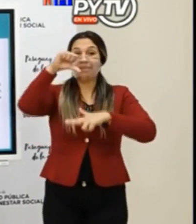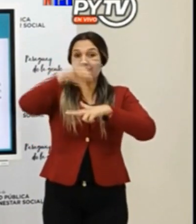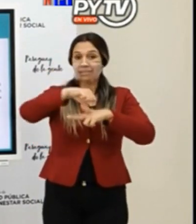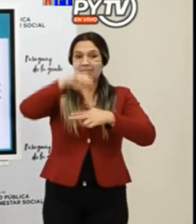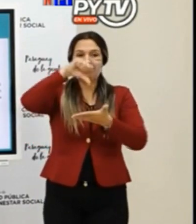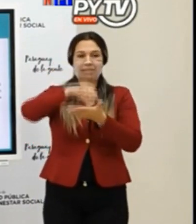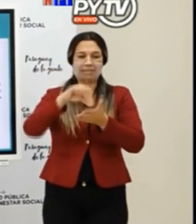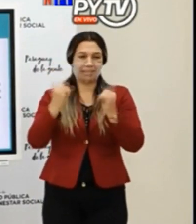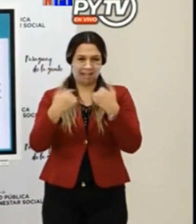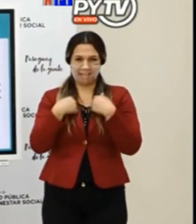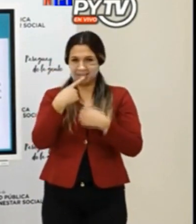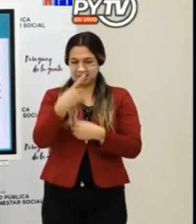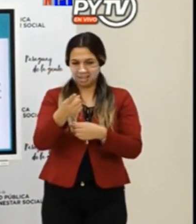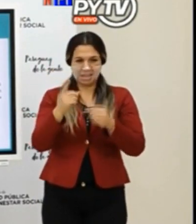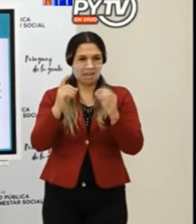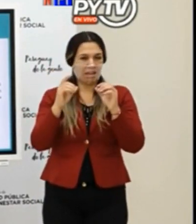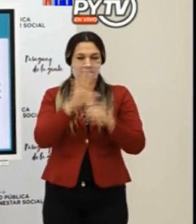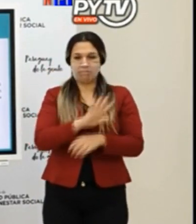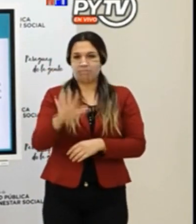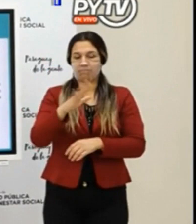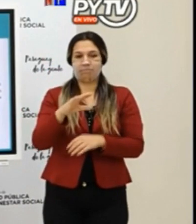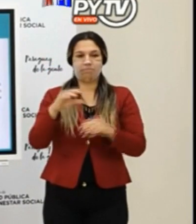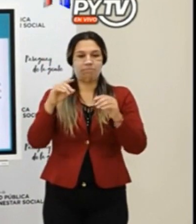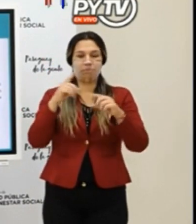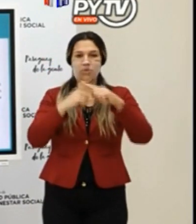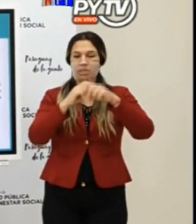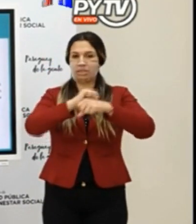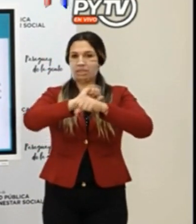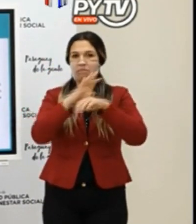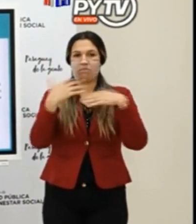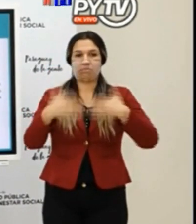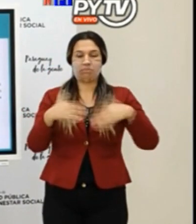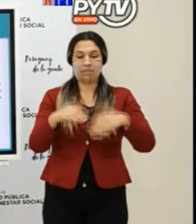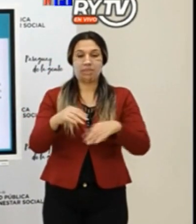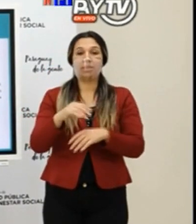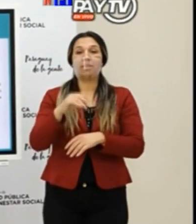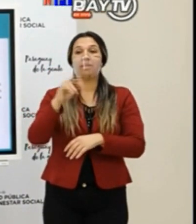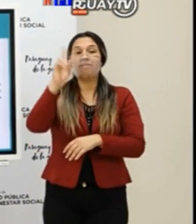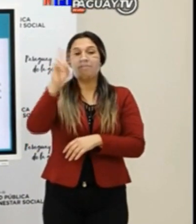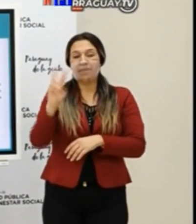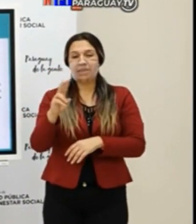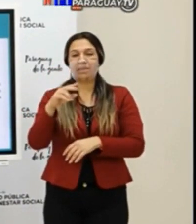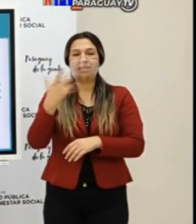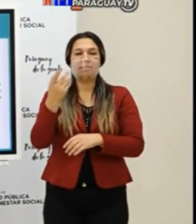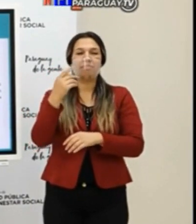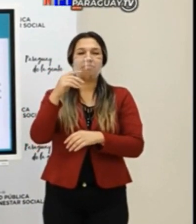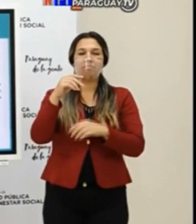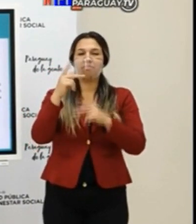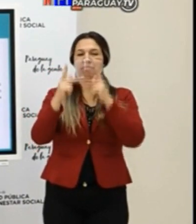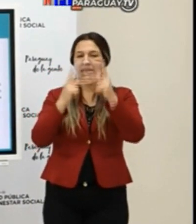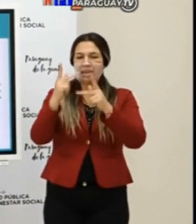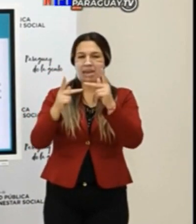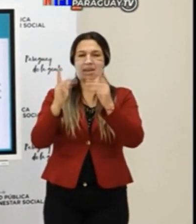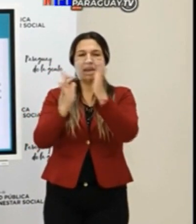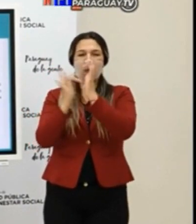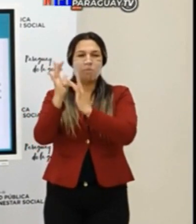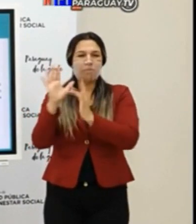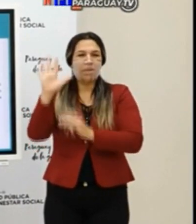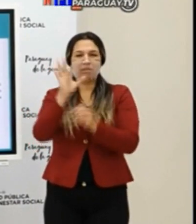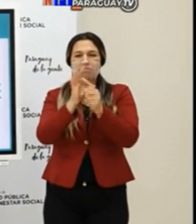epicentro, Villa Ayes, Presidente Ayes, Mienbucú, Misiones, Paraguay y Cordillera,